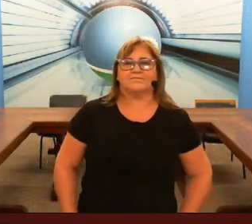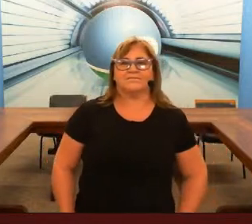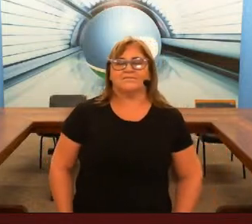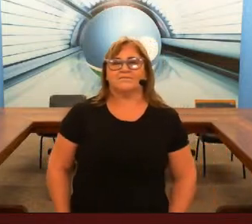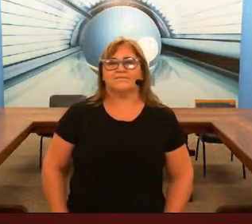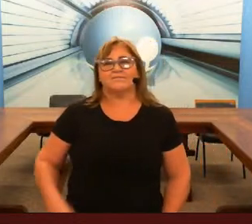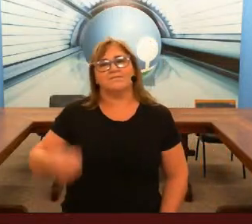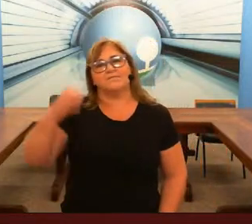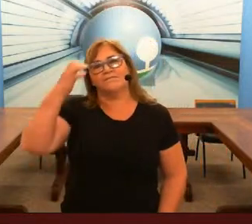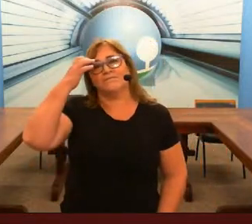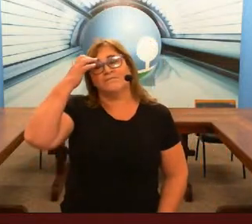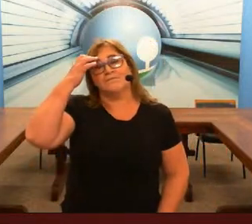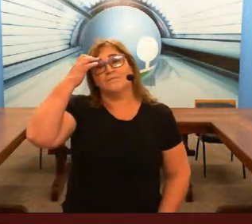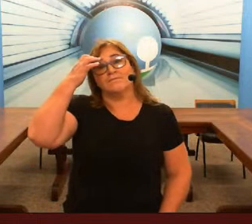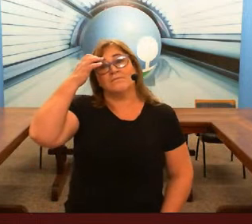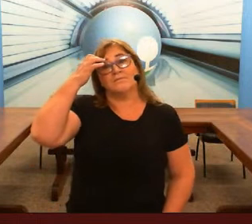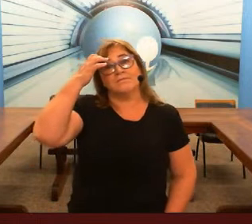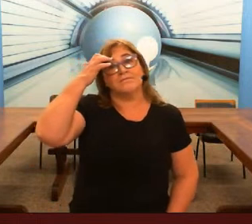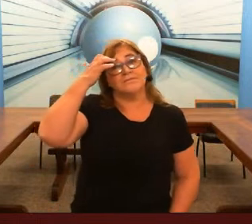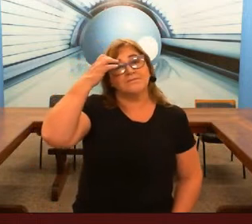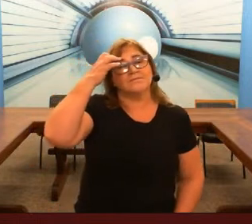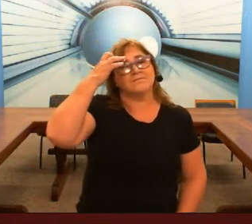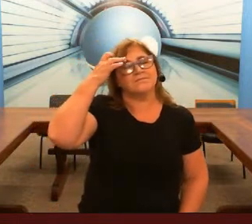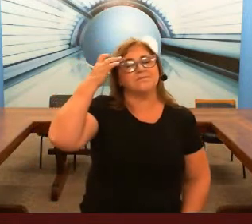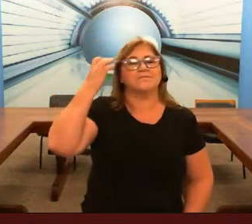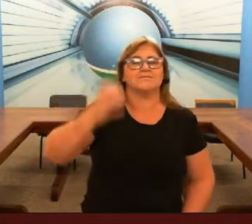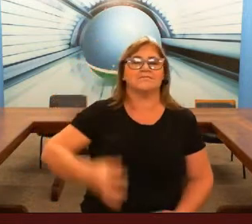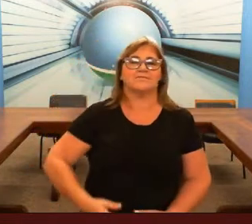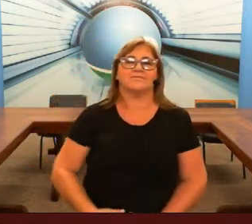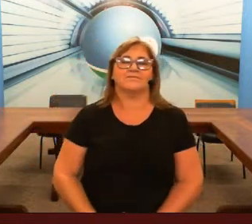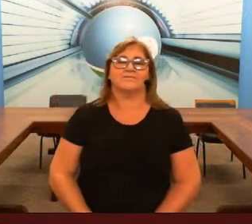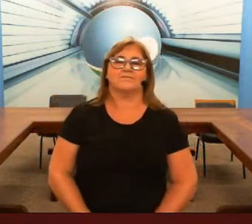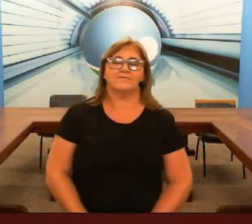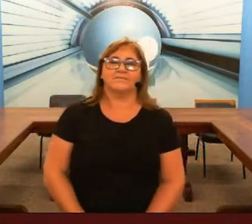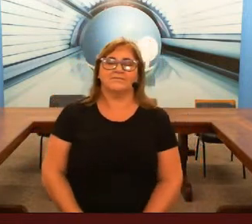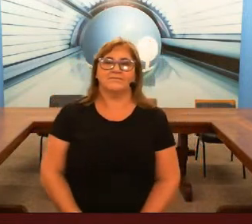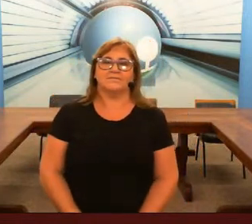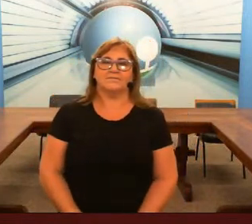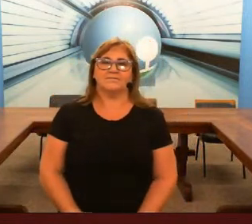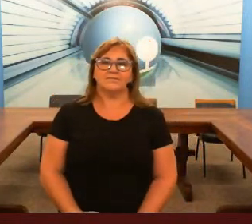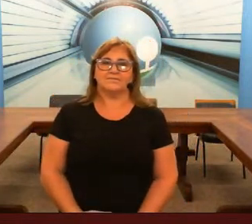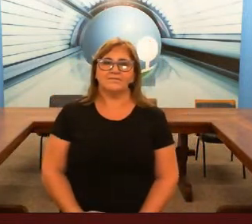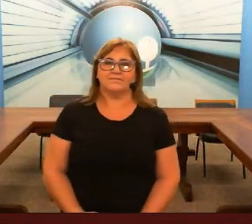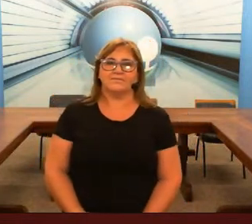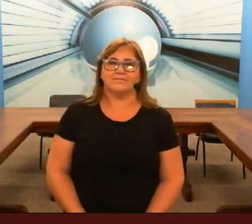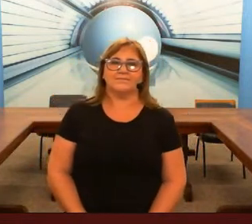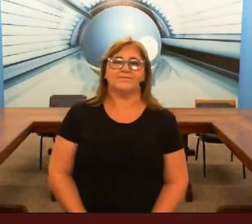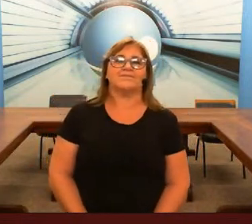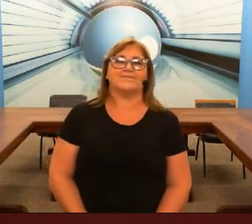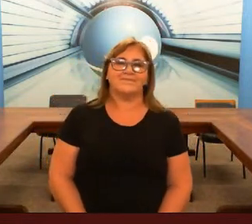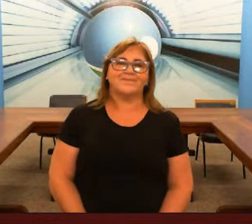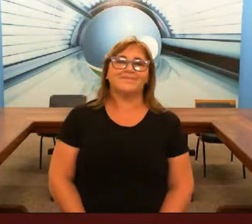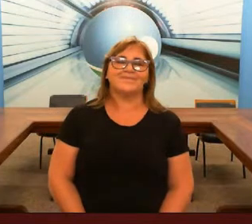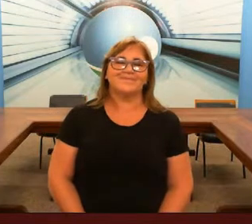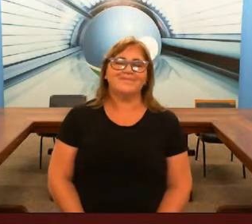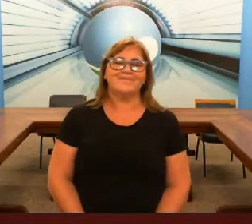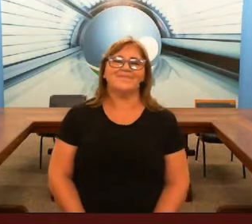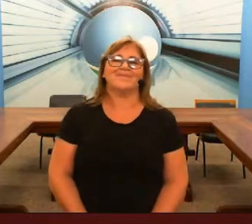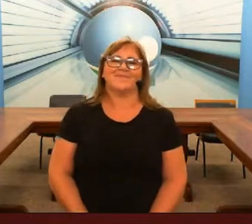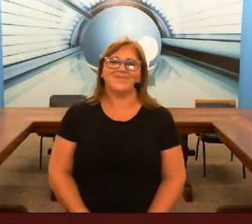traçar o caminho ali mais certo a se seguir de forma que ele alcance sucesso Ana muito obrigada pela sua